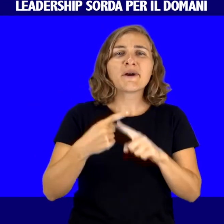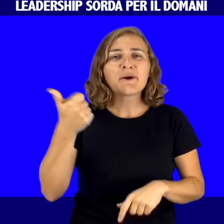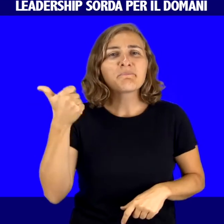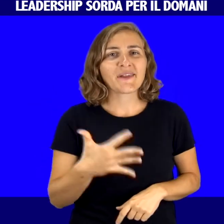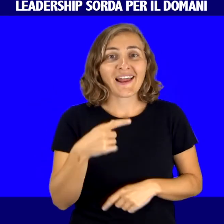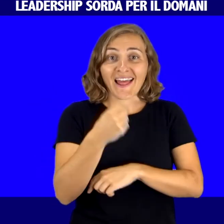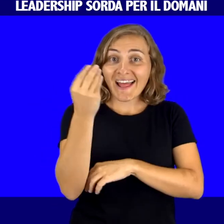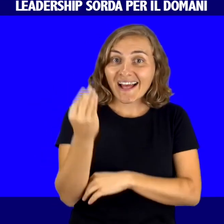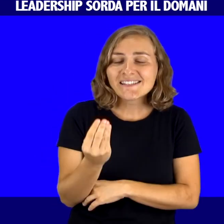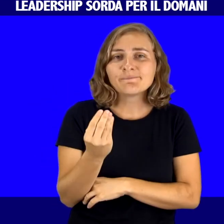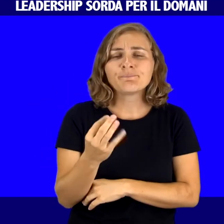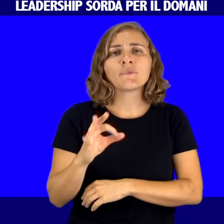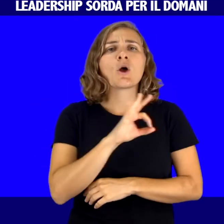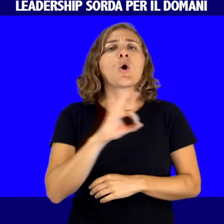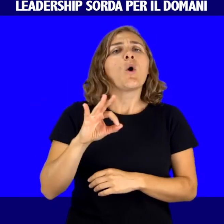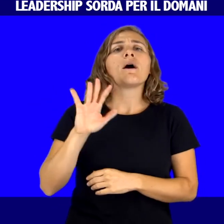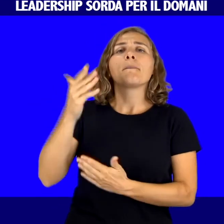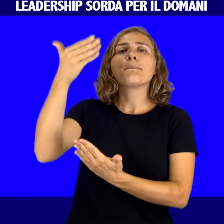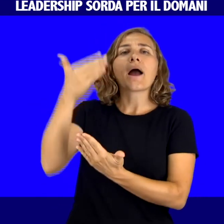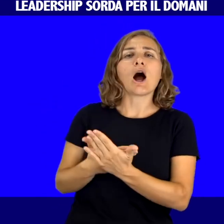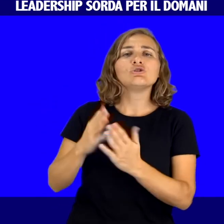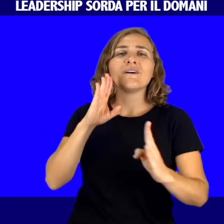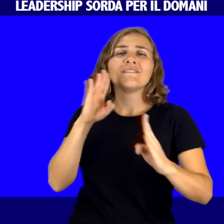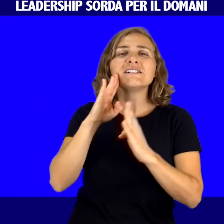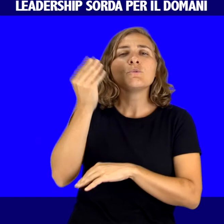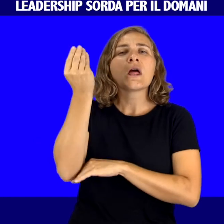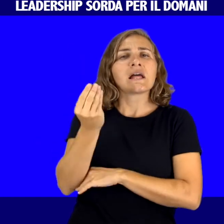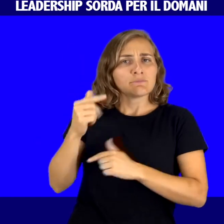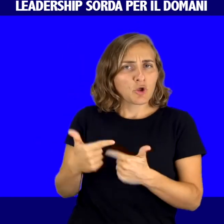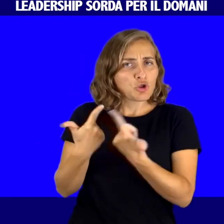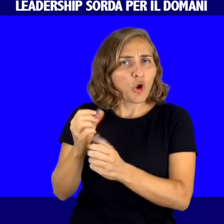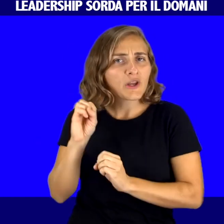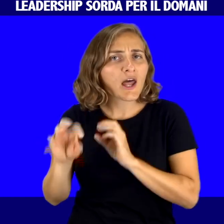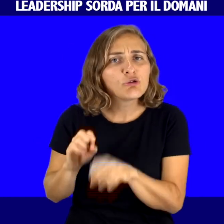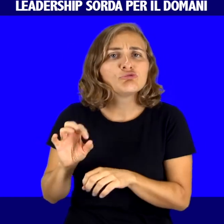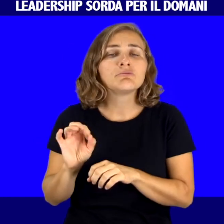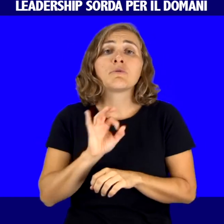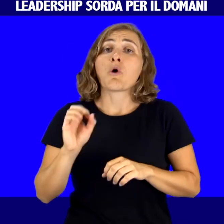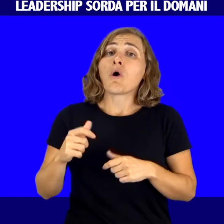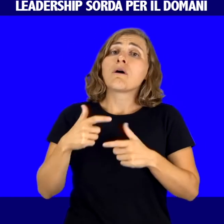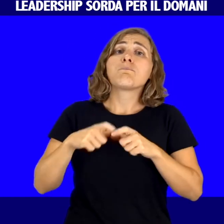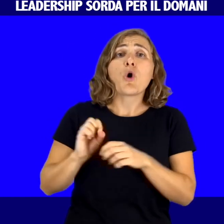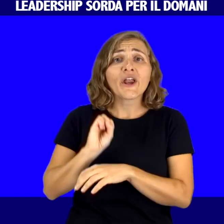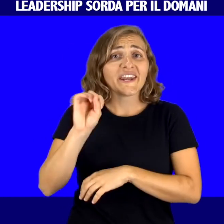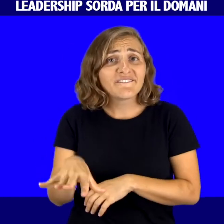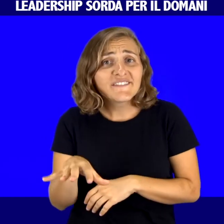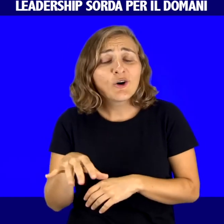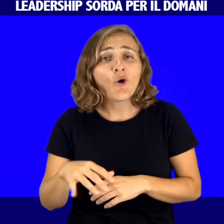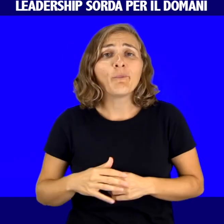Puoi sostenerci donando gratuitamente il tuo 5x1000 all'ENS, facendo una donazione sulla pagina Facebook